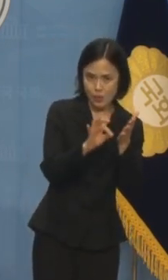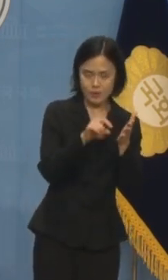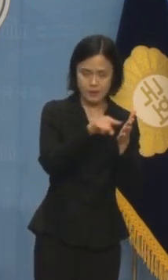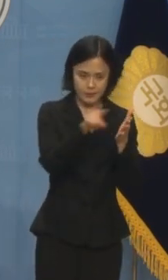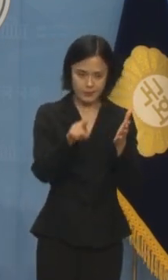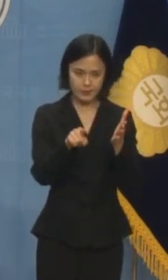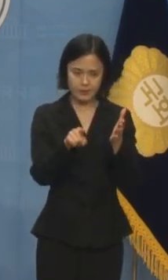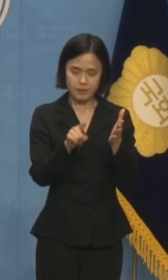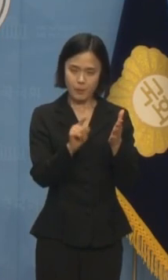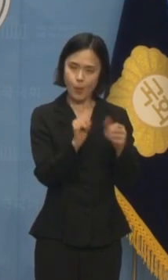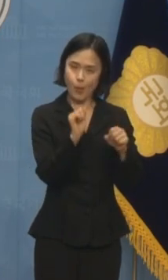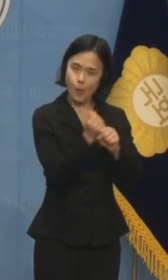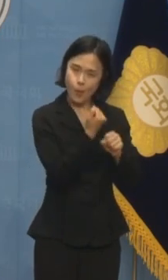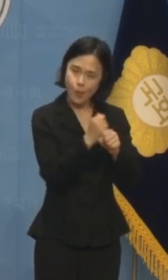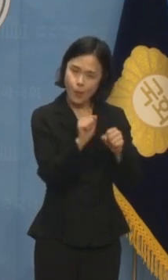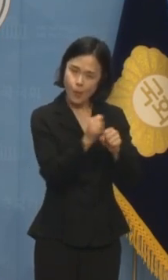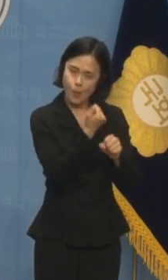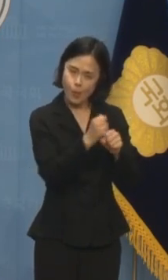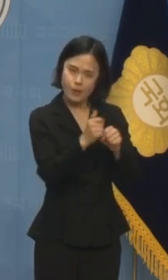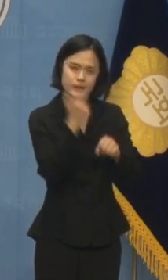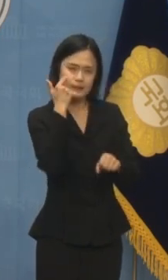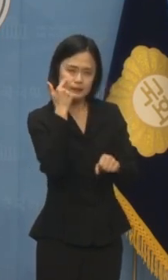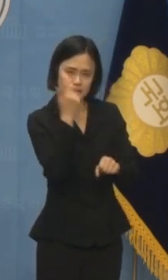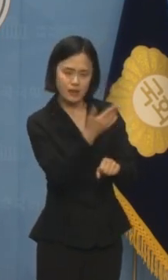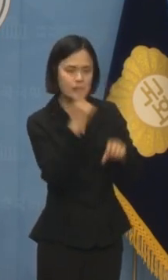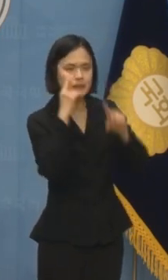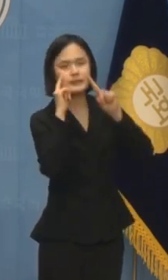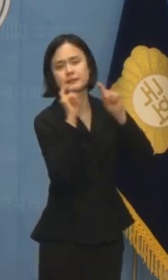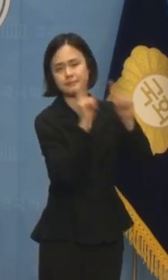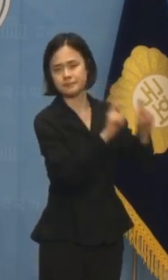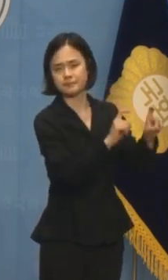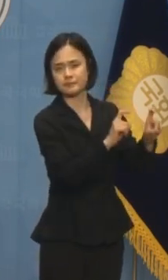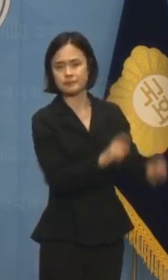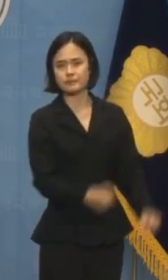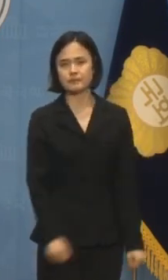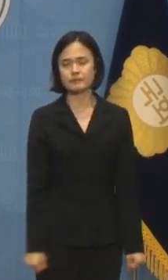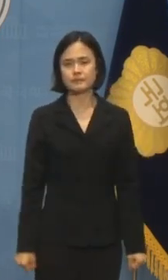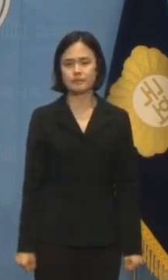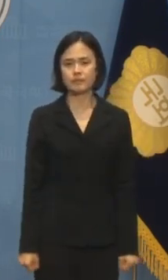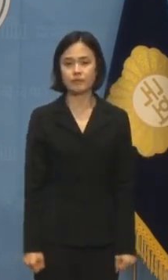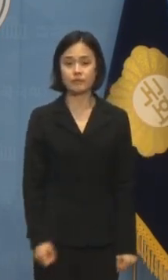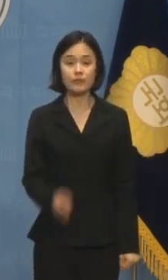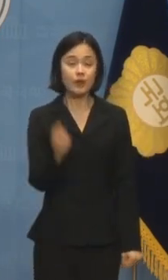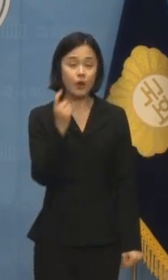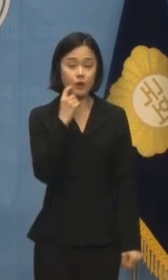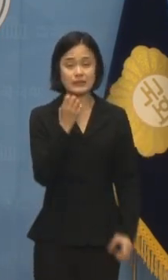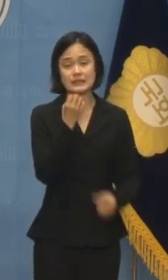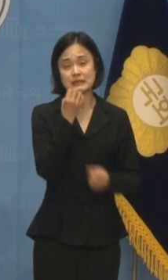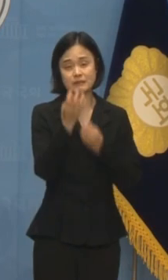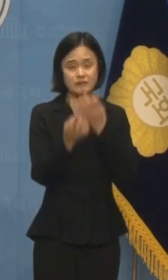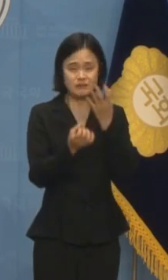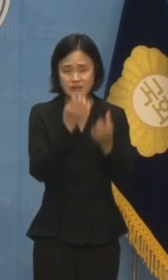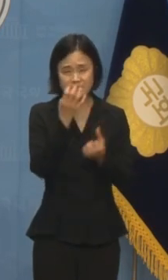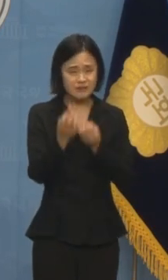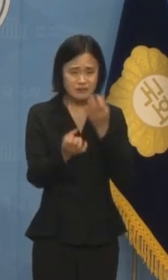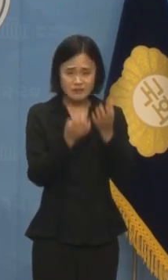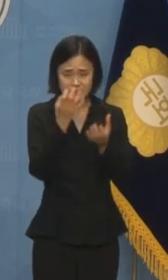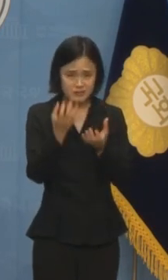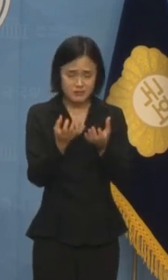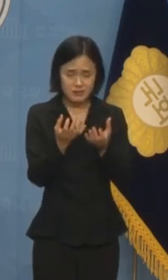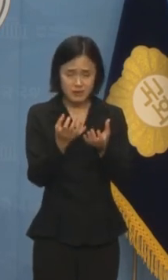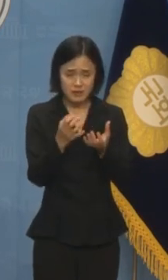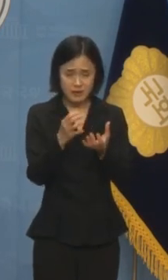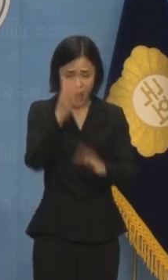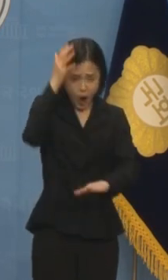펼치려는 것은 아닌지 의심하지 않을 수 없습니다. 거짓 증언으로 쌓아올린 모래성은 진실의